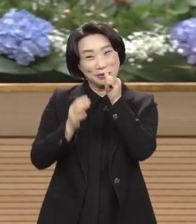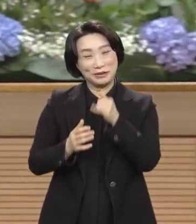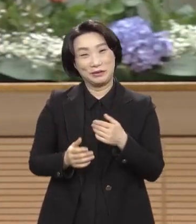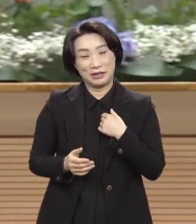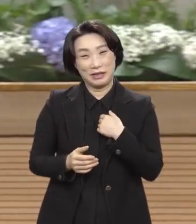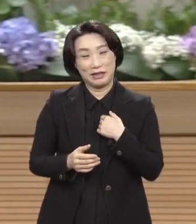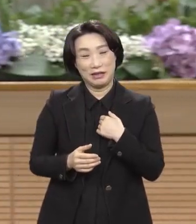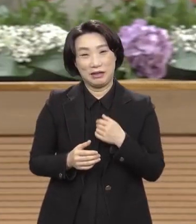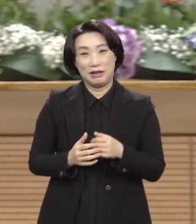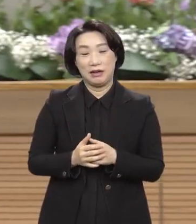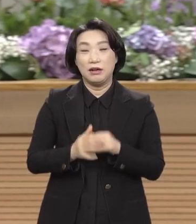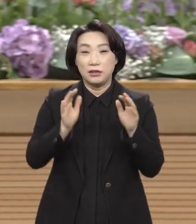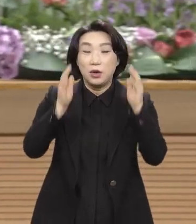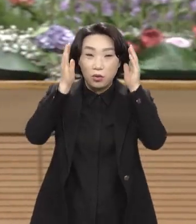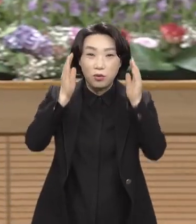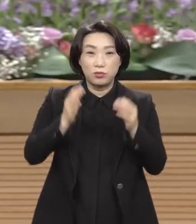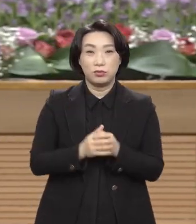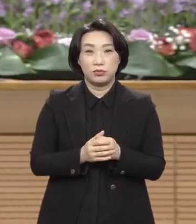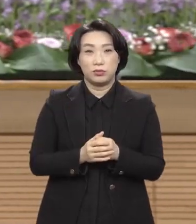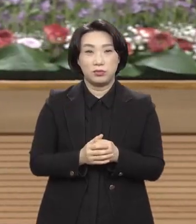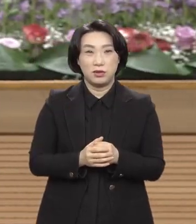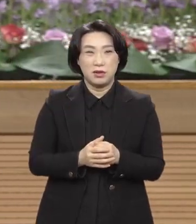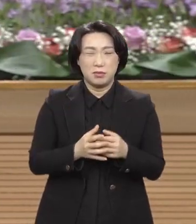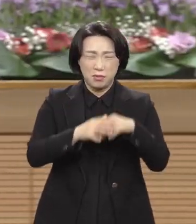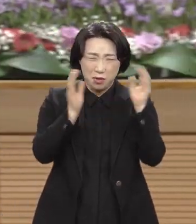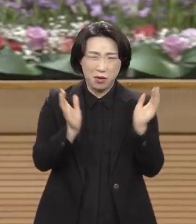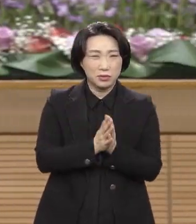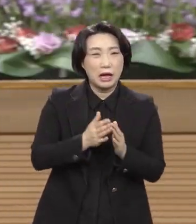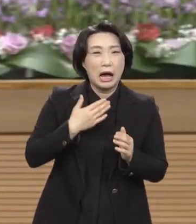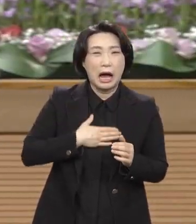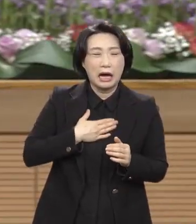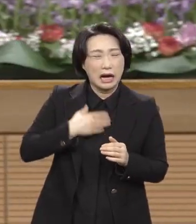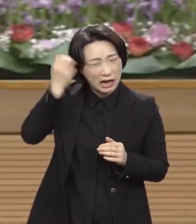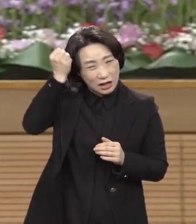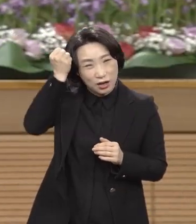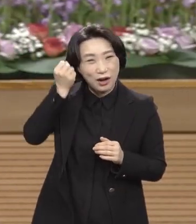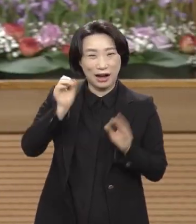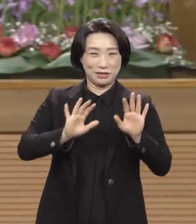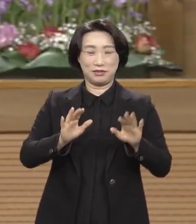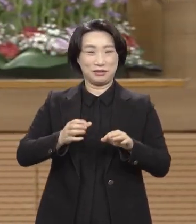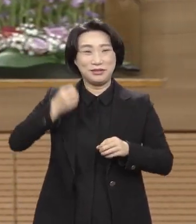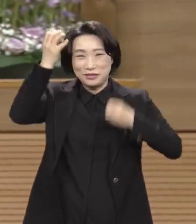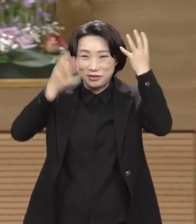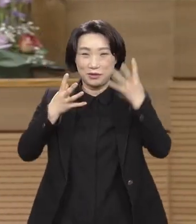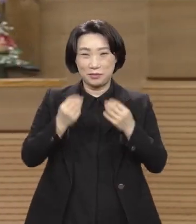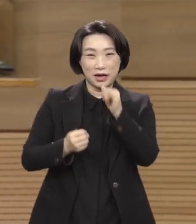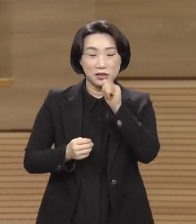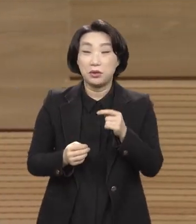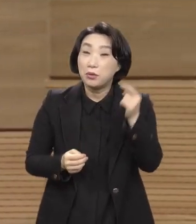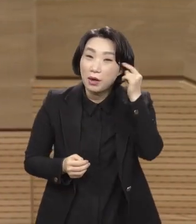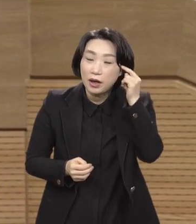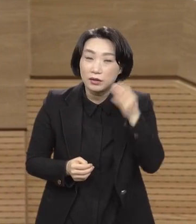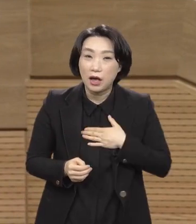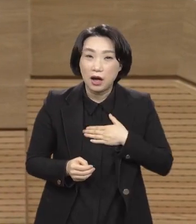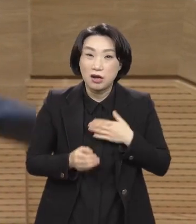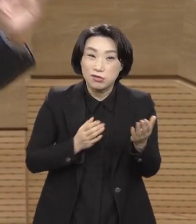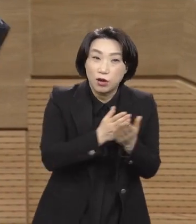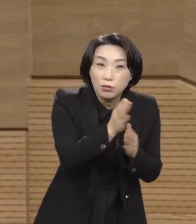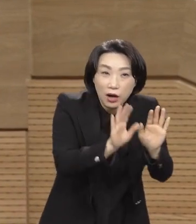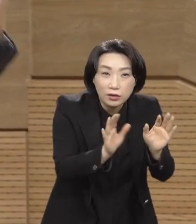근데 공부했다고 해서 아는 것도 아니고 다 잊어버렸어. 왜? 내가 그것이 화제가 안 되기 때문에 내게서는